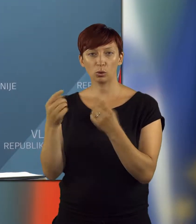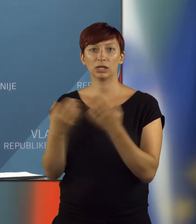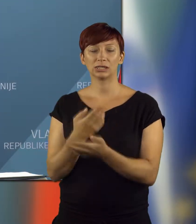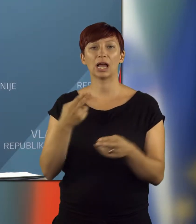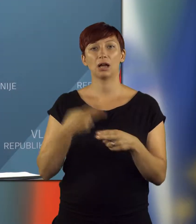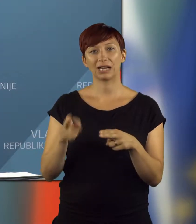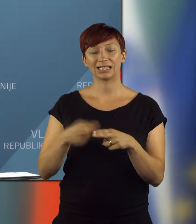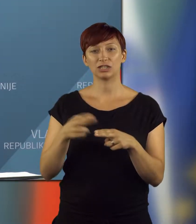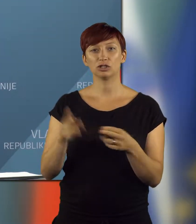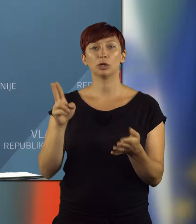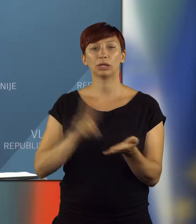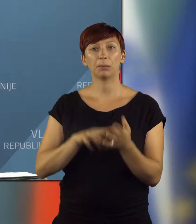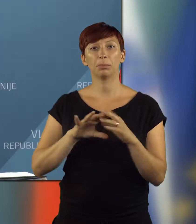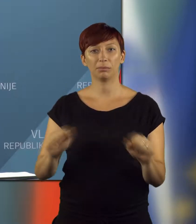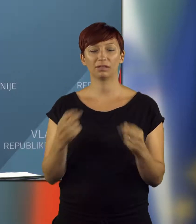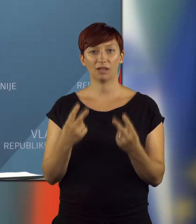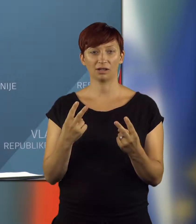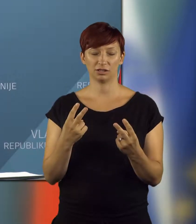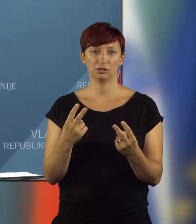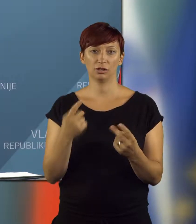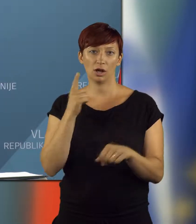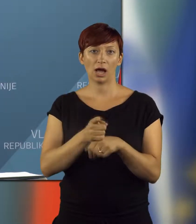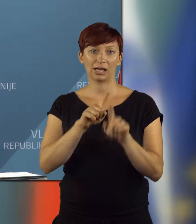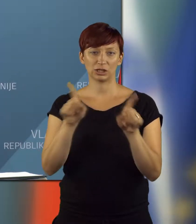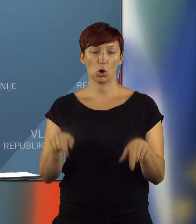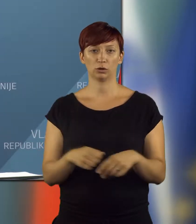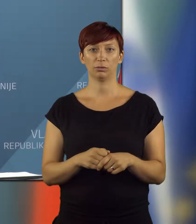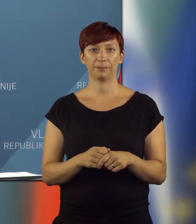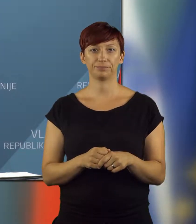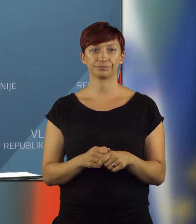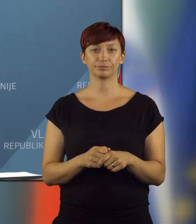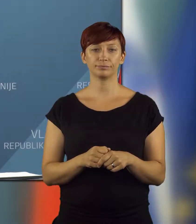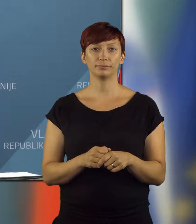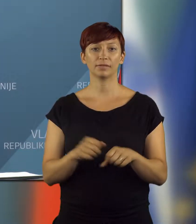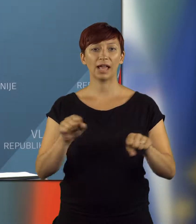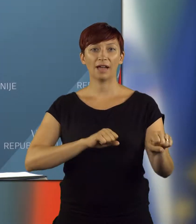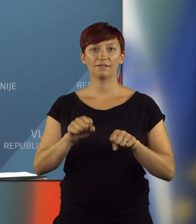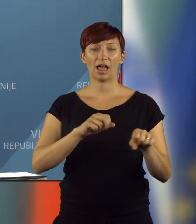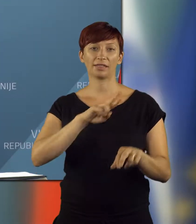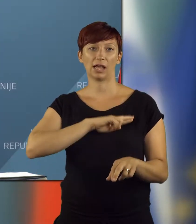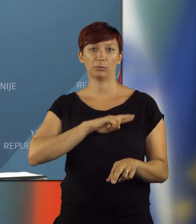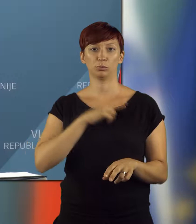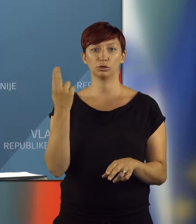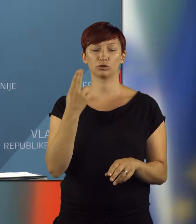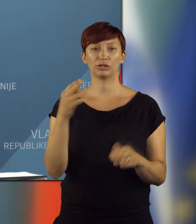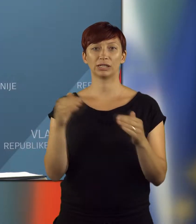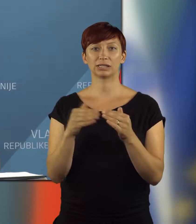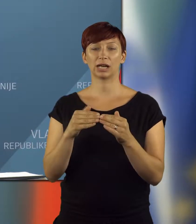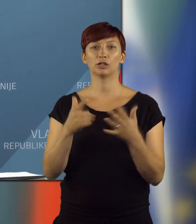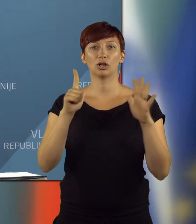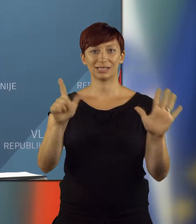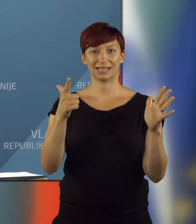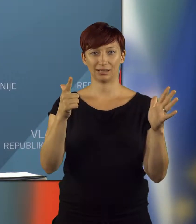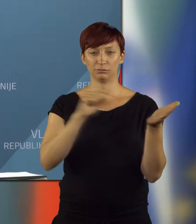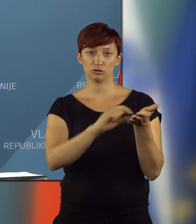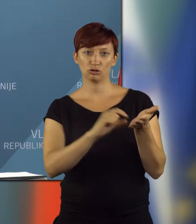za razrešitev in implementacijo razhodbe. Vlada Republike Slovenije je v skladu za